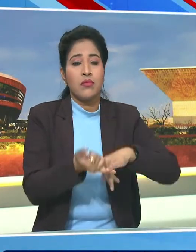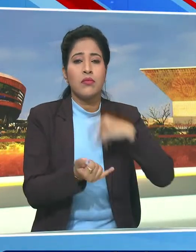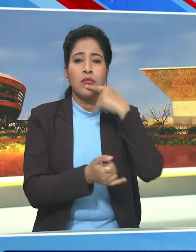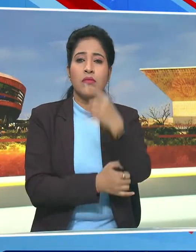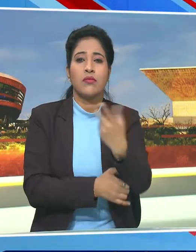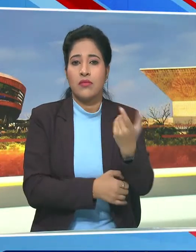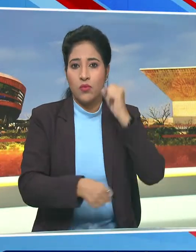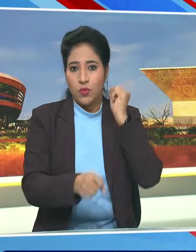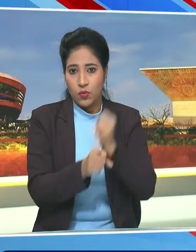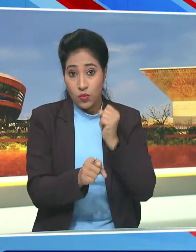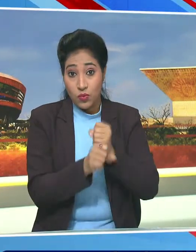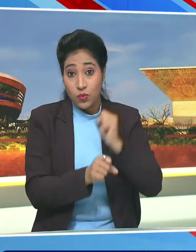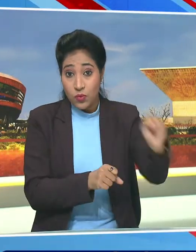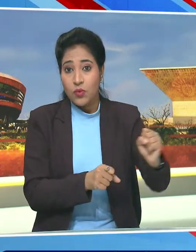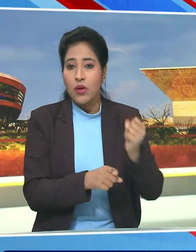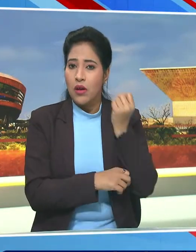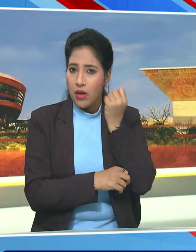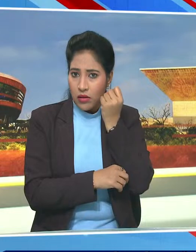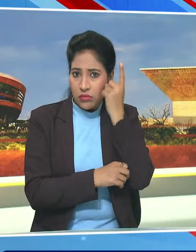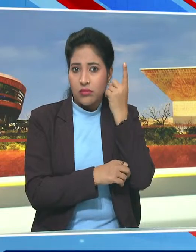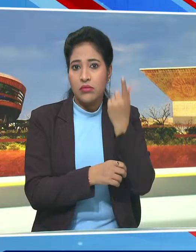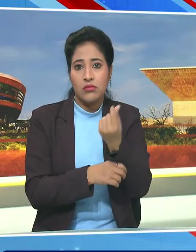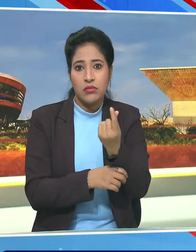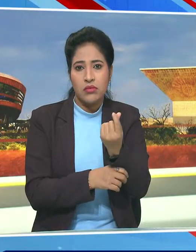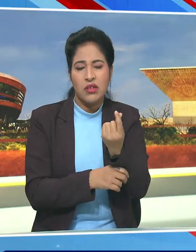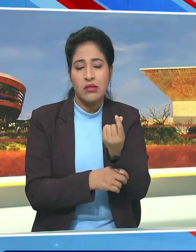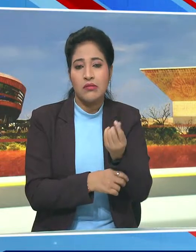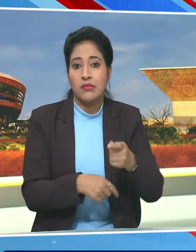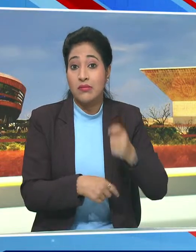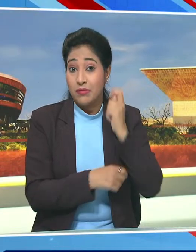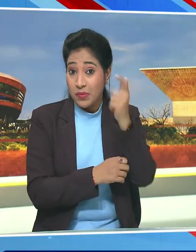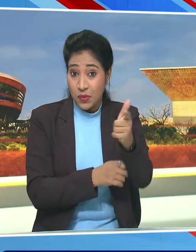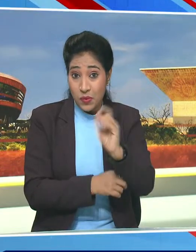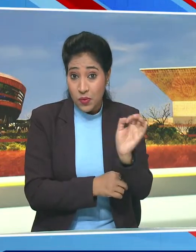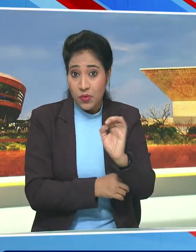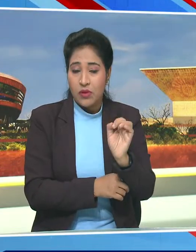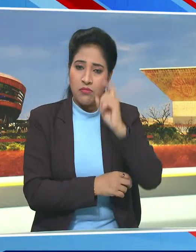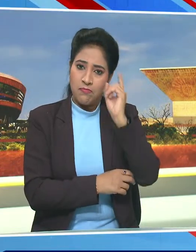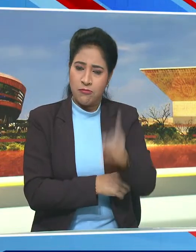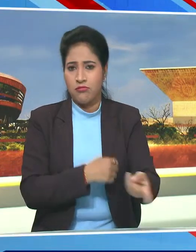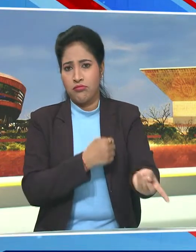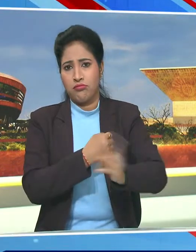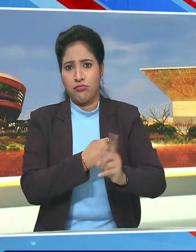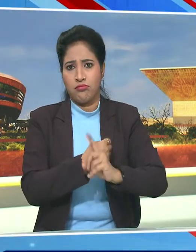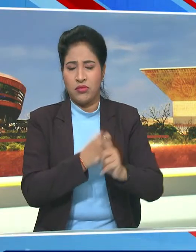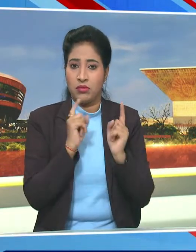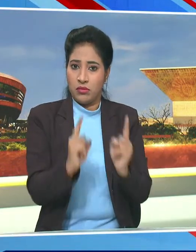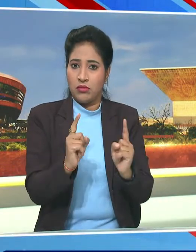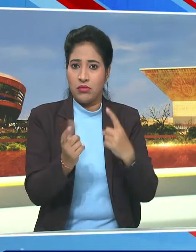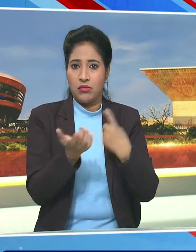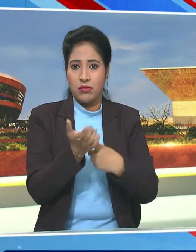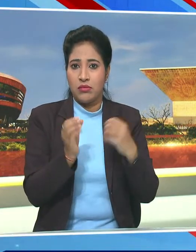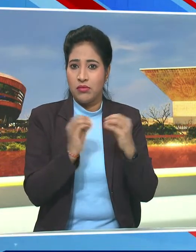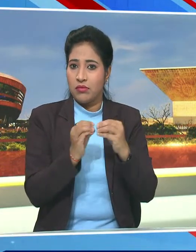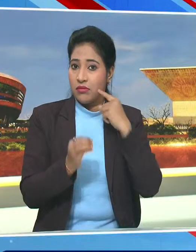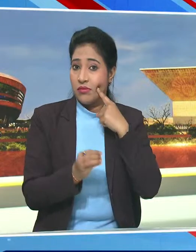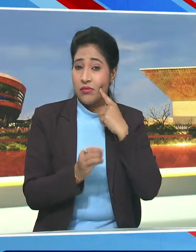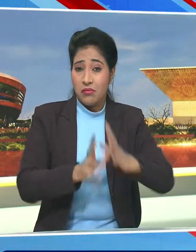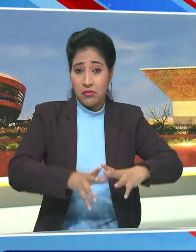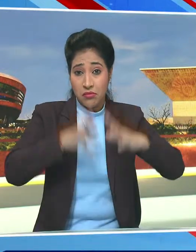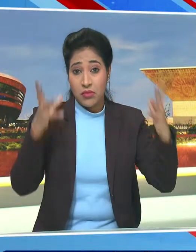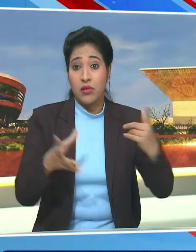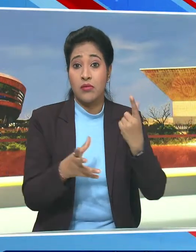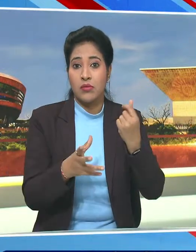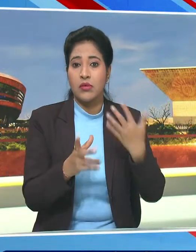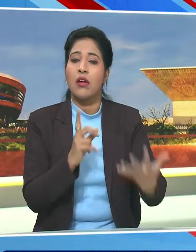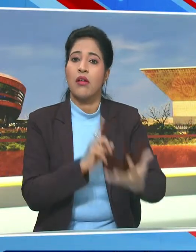बताया कि सरकार द्वारा जान भूच कर रिंडना चुकाने वालों के खिलाब सक्त कारवाई से आरवियाई को बड़ी मात्रा में धन